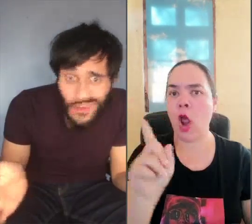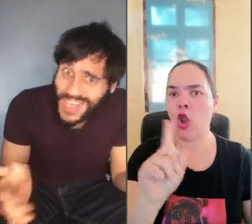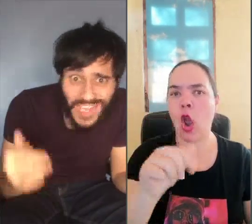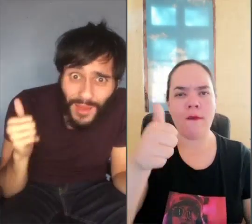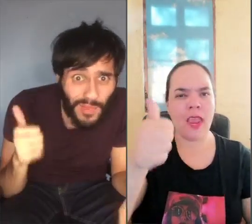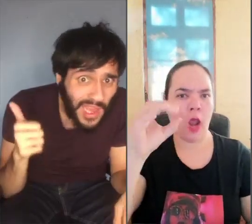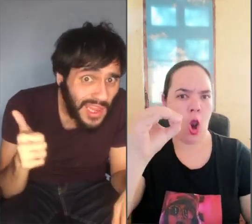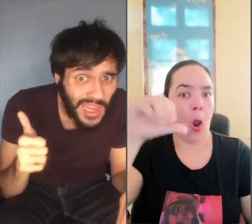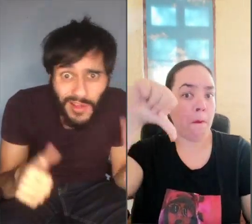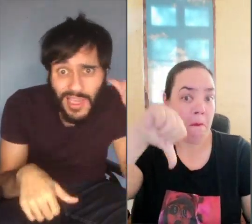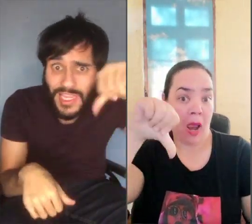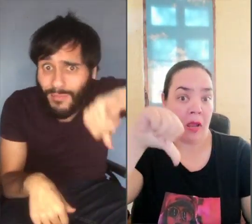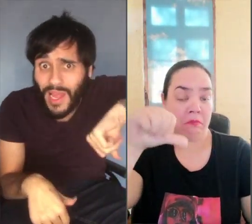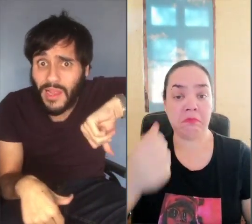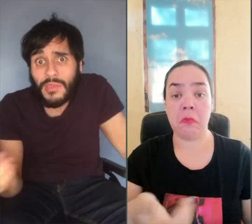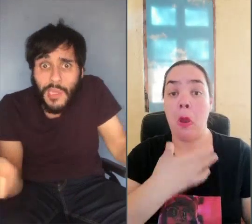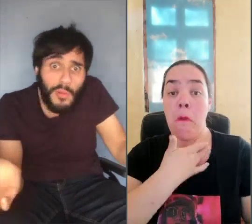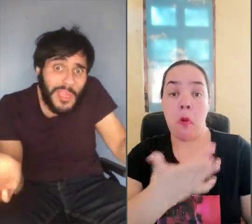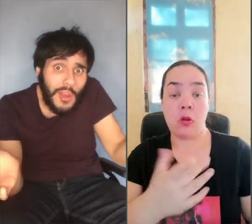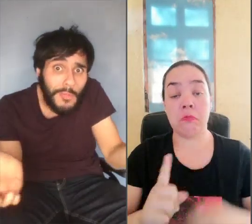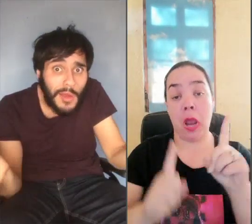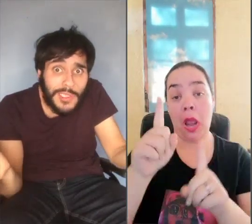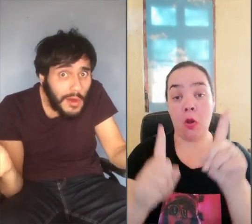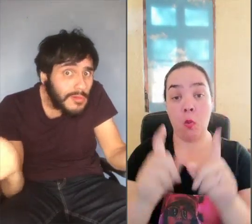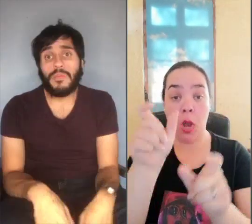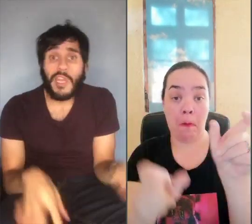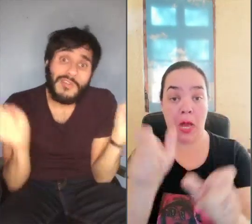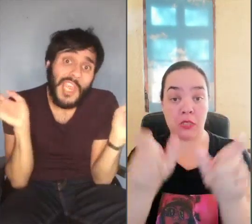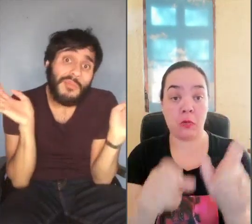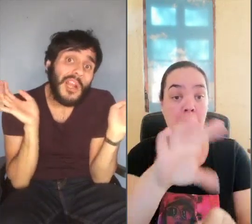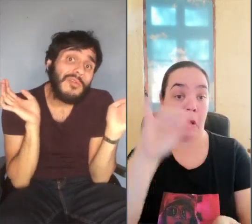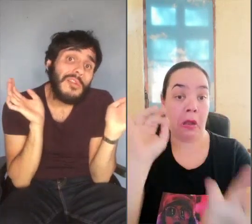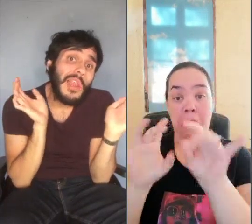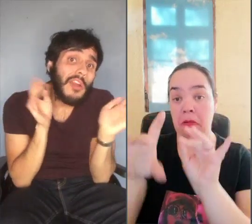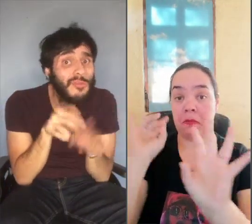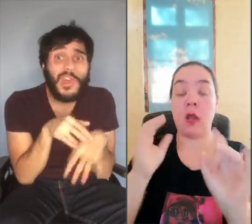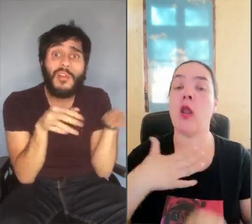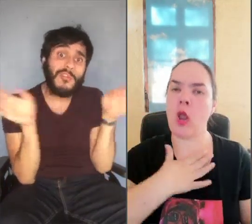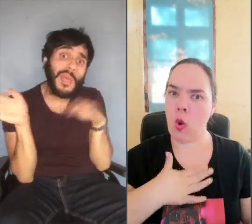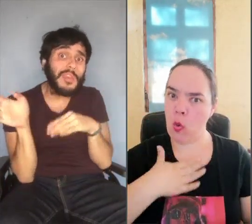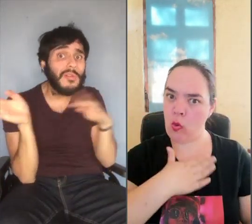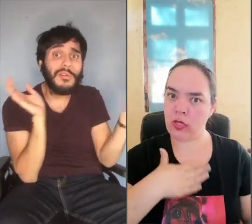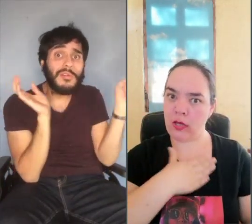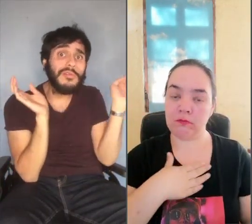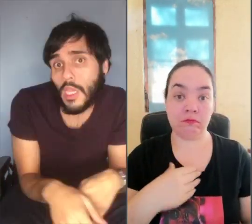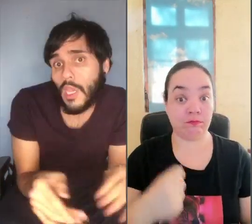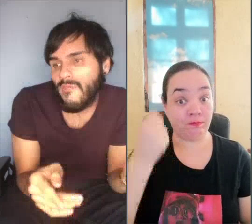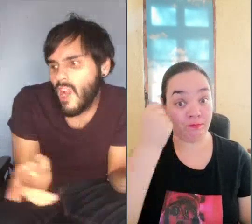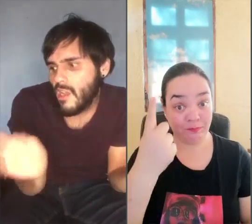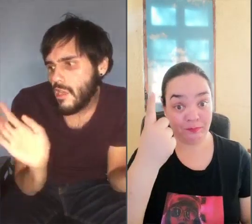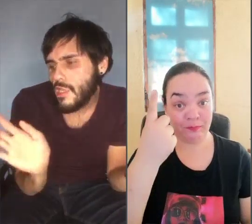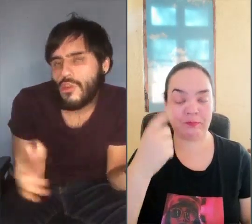No los que están bien ni los que están mal Simplemente los más usados Porque no sé, pues algunos Le acomodan a uno más que otro